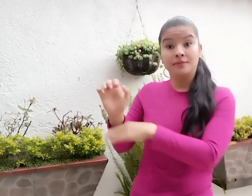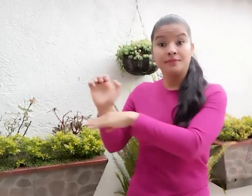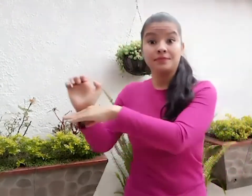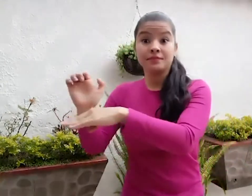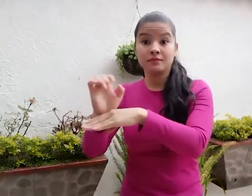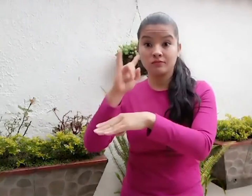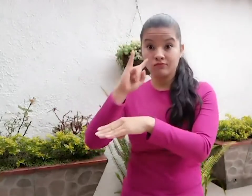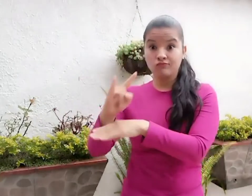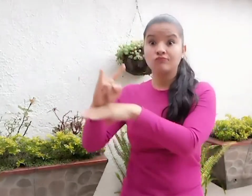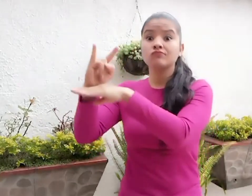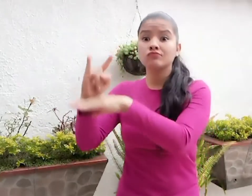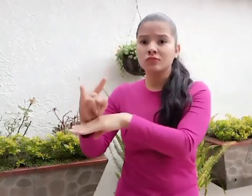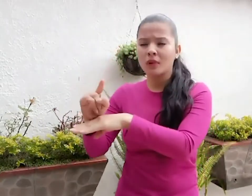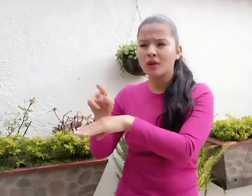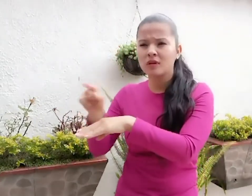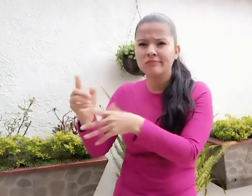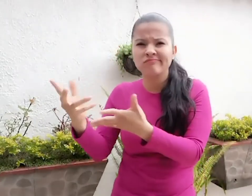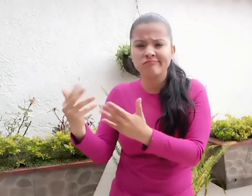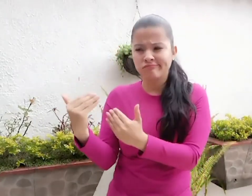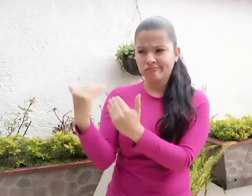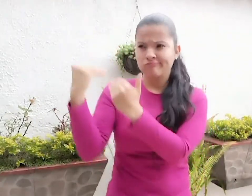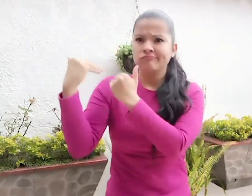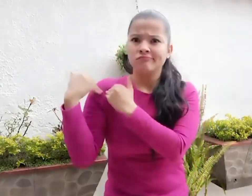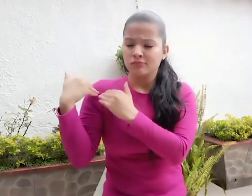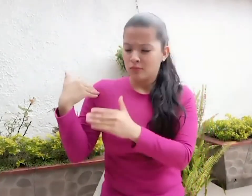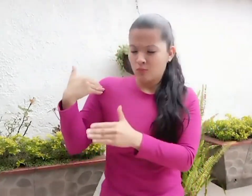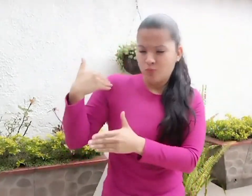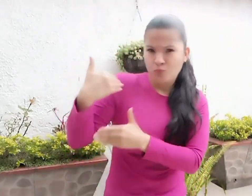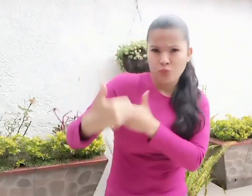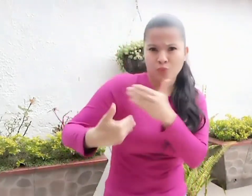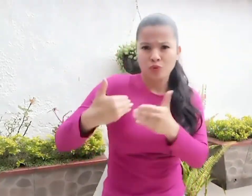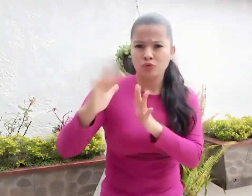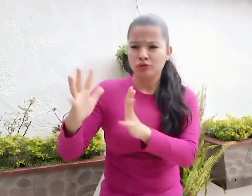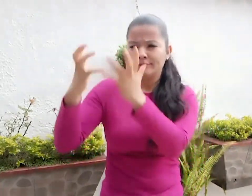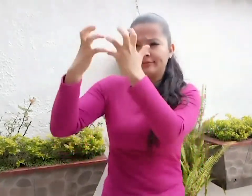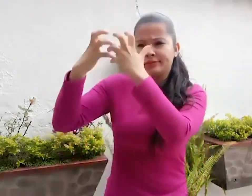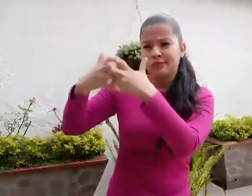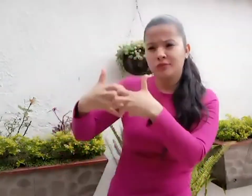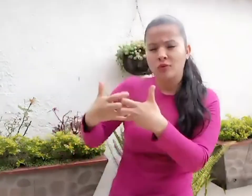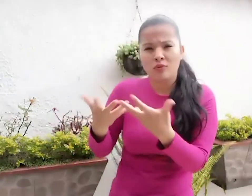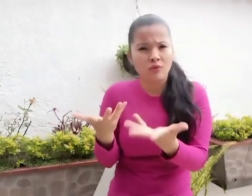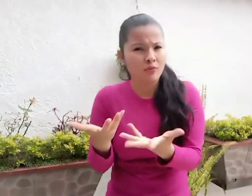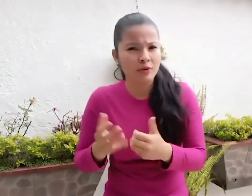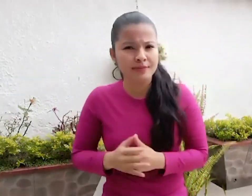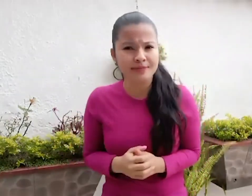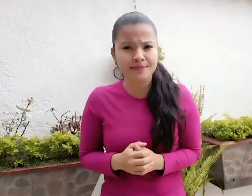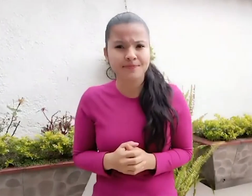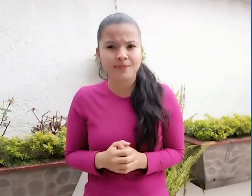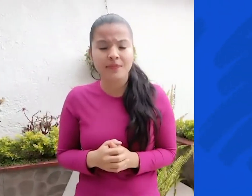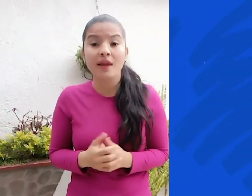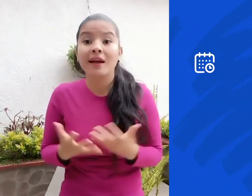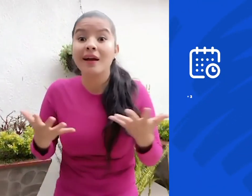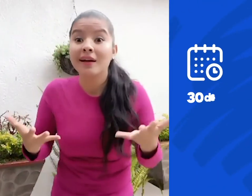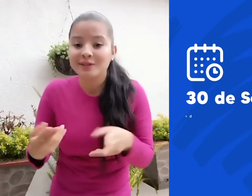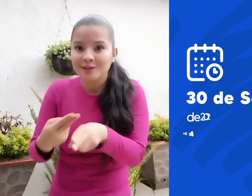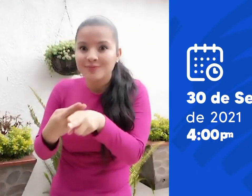¿Y cómo funcionan estas entidades de control y vigilancia? Así que los